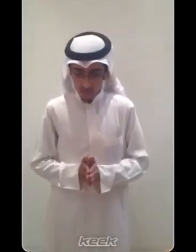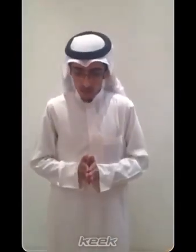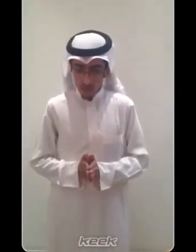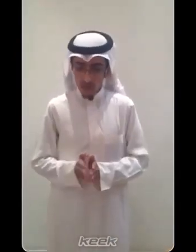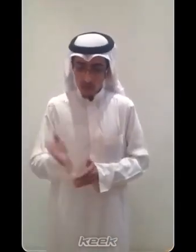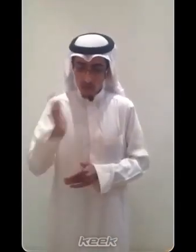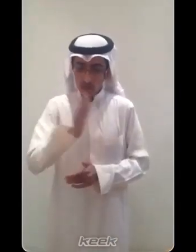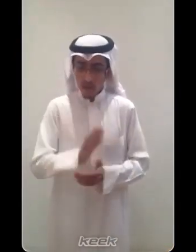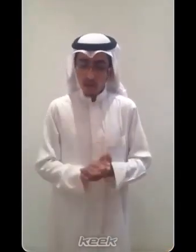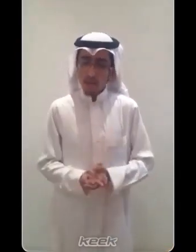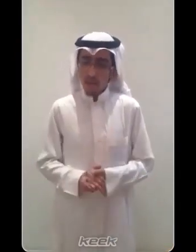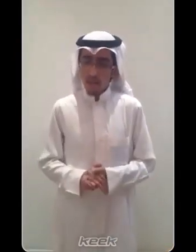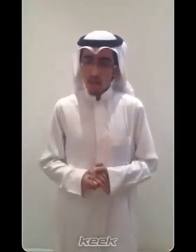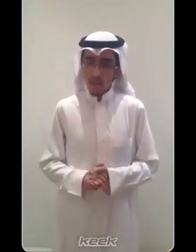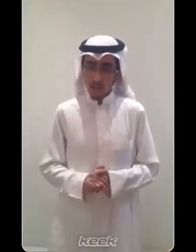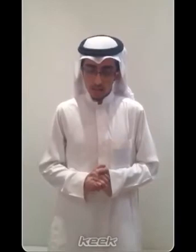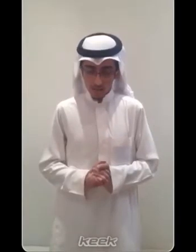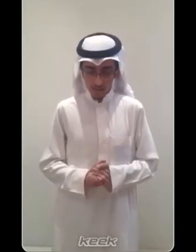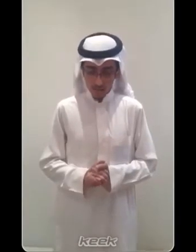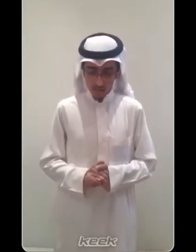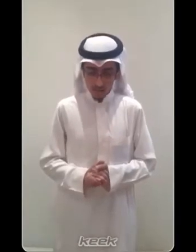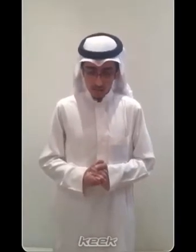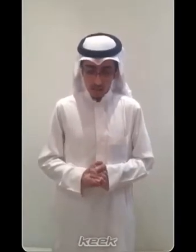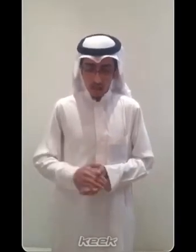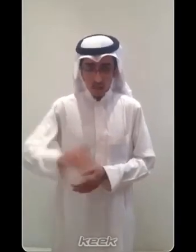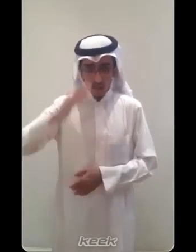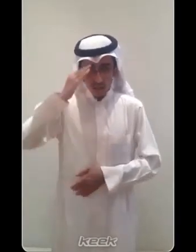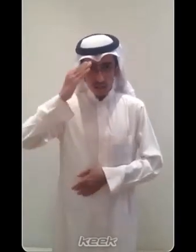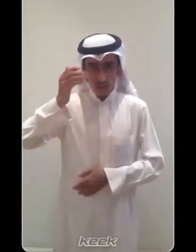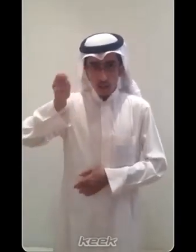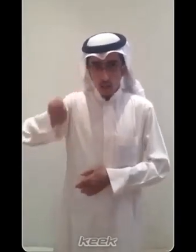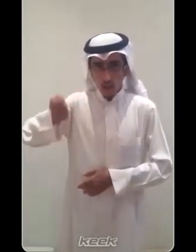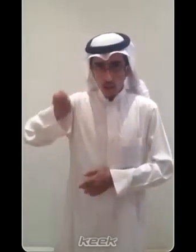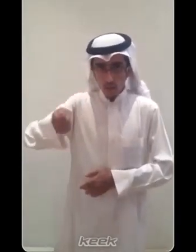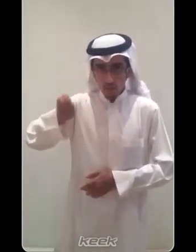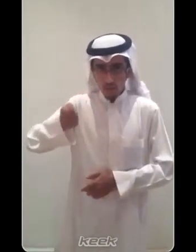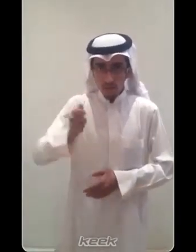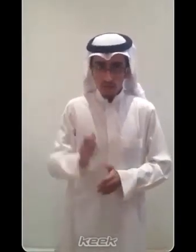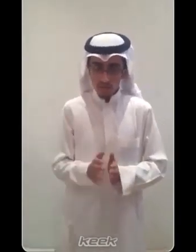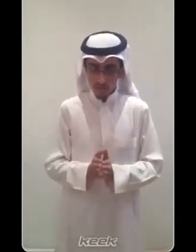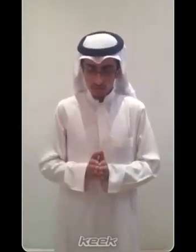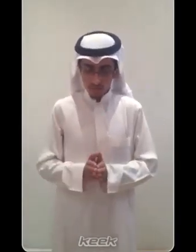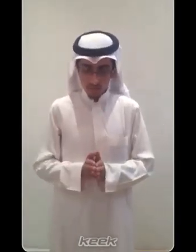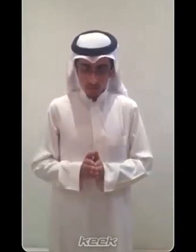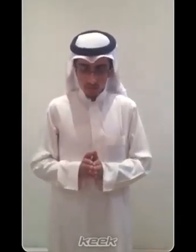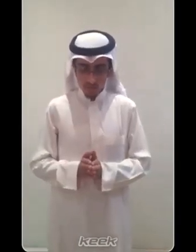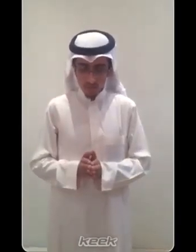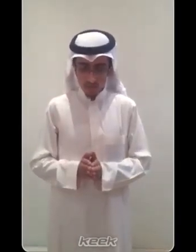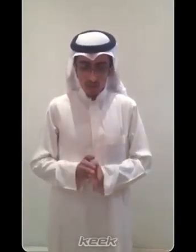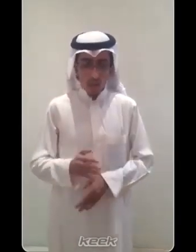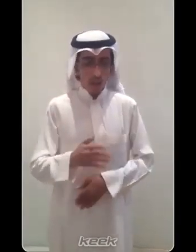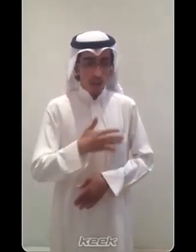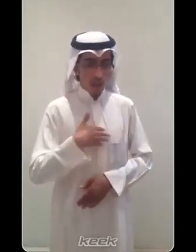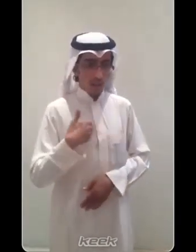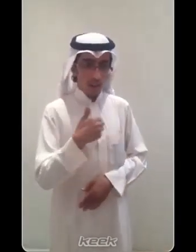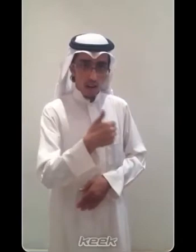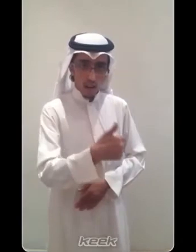بعدين نبدأ بالكلمات الثالثة السلام عليكم كيف حالك